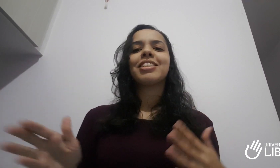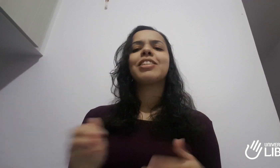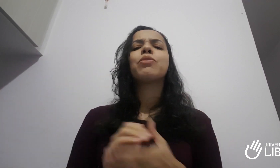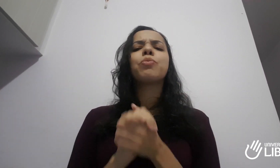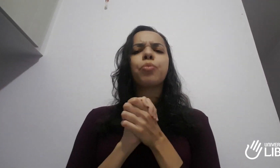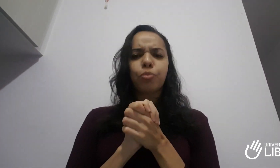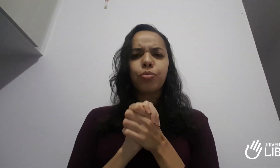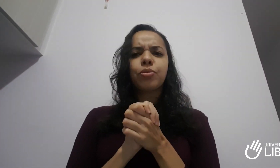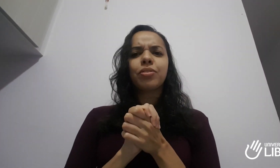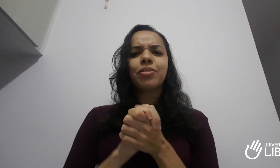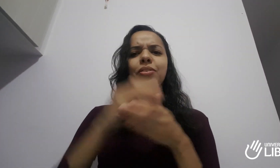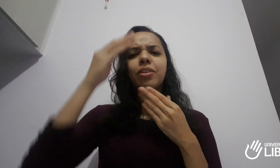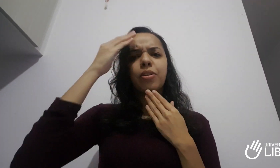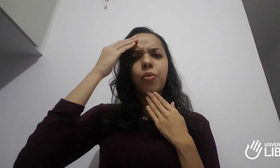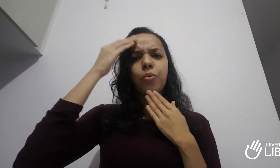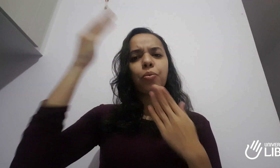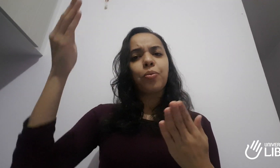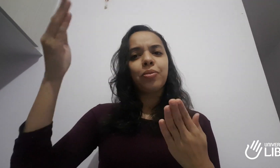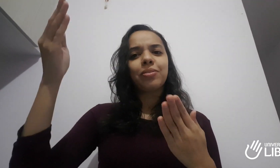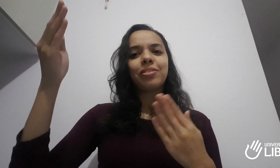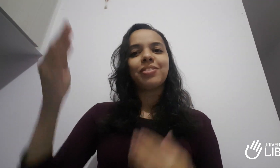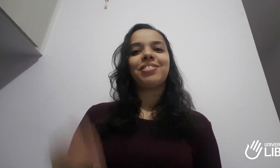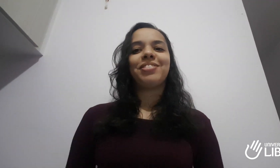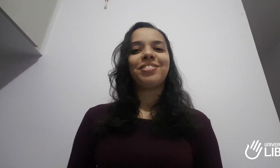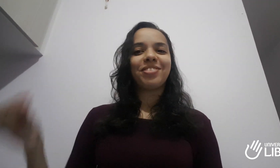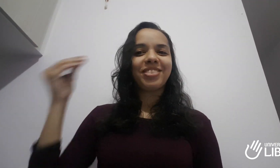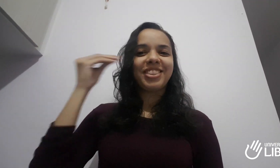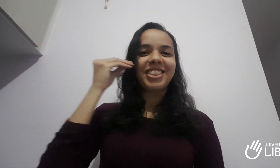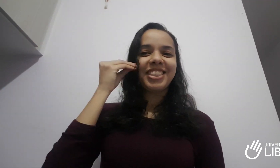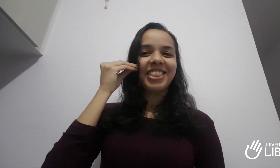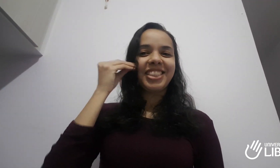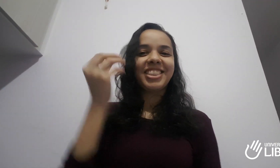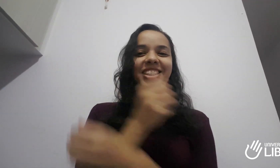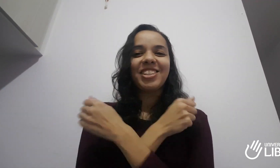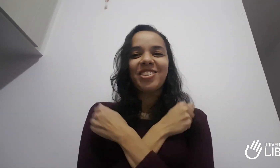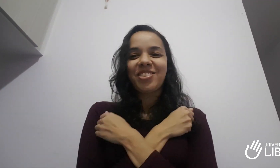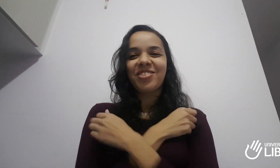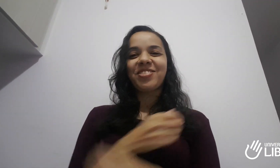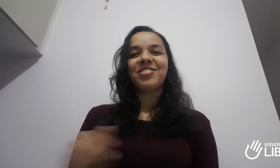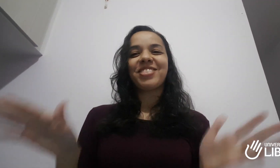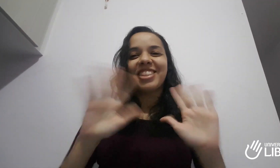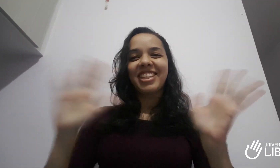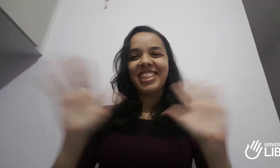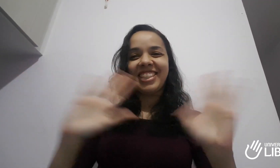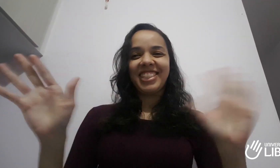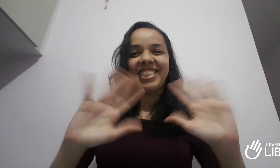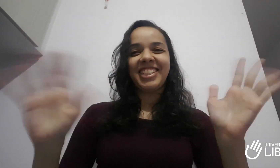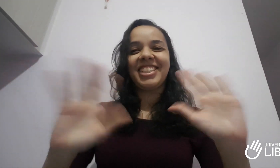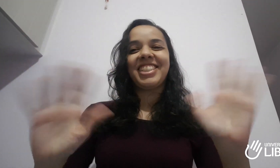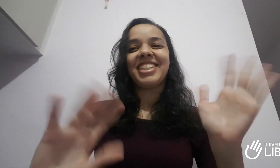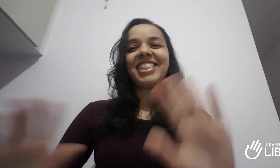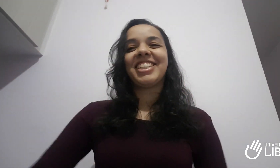muito obrigado a todos os professores do método da Universidade da Libras. Muito obrigado, professor Madison Barreto. Tchau!